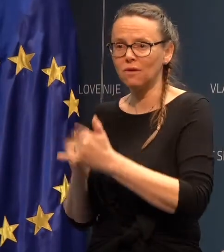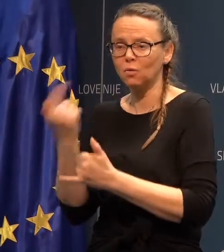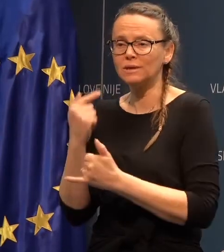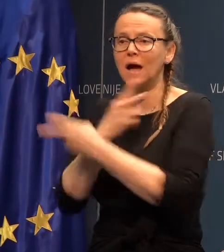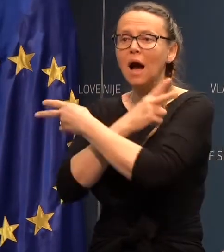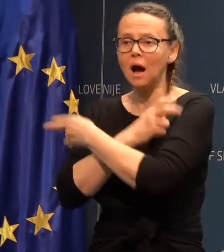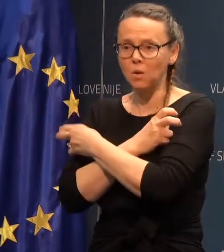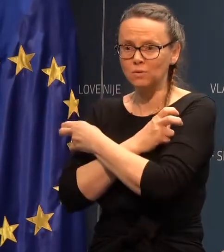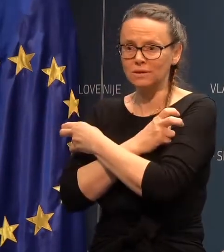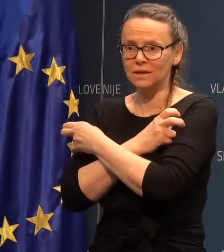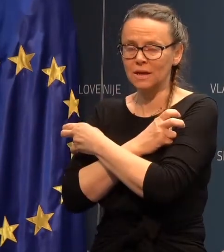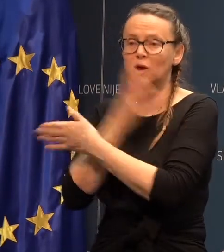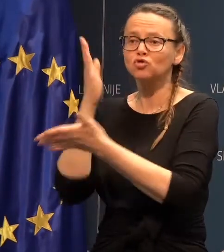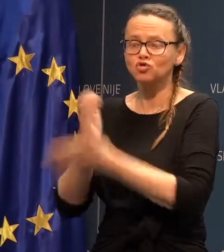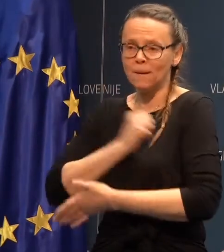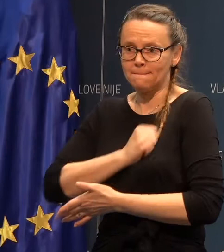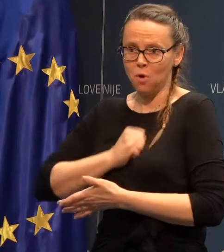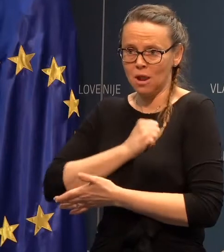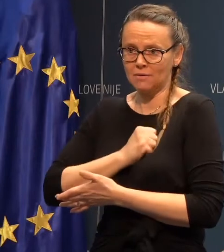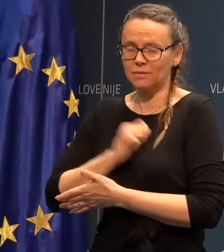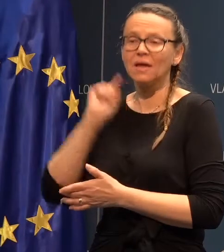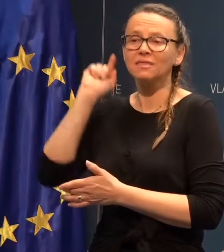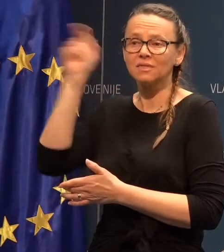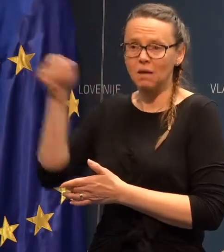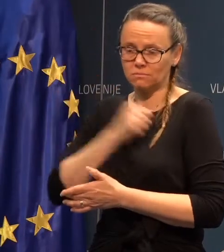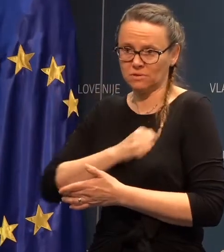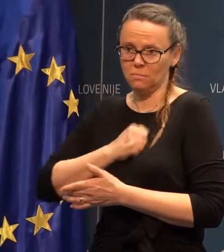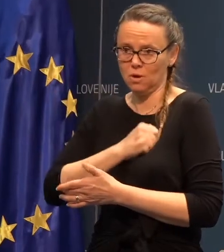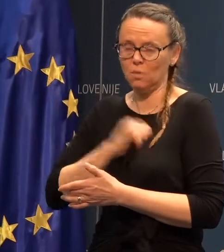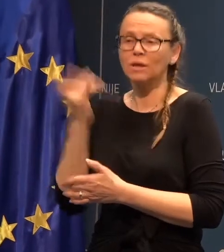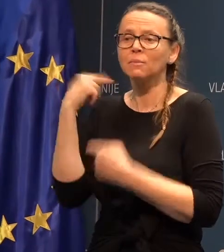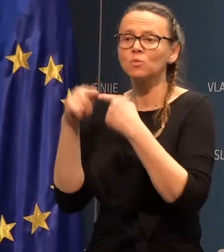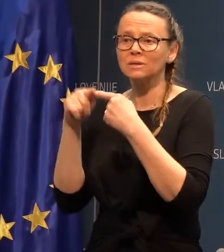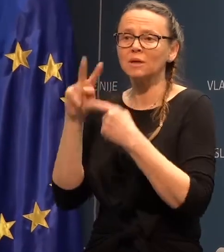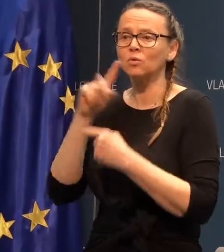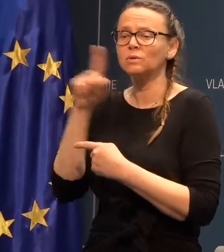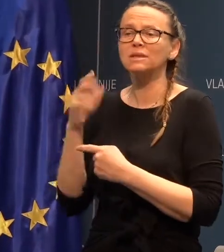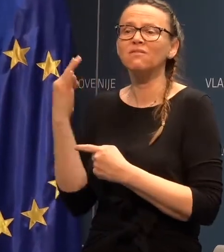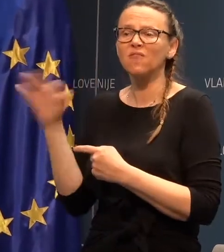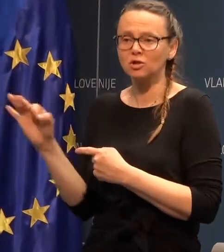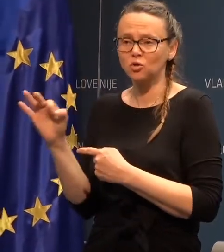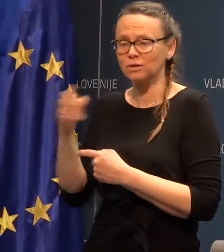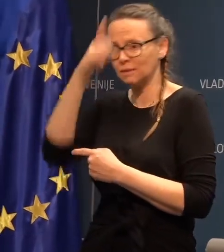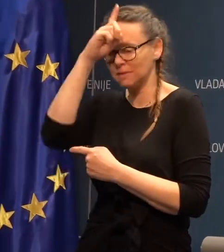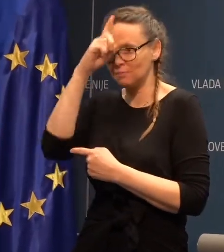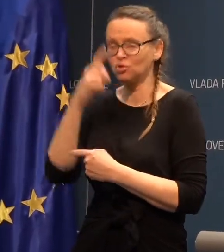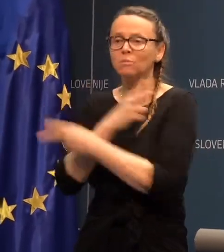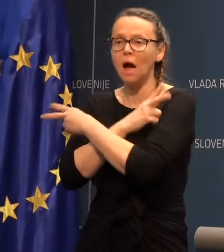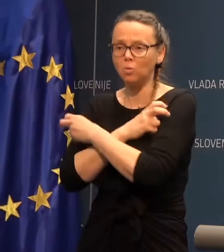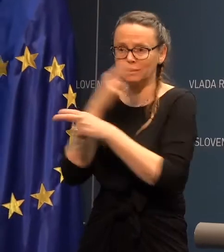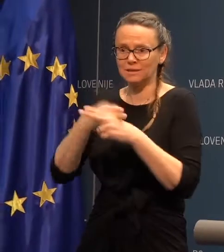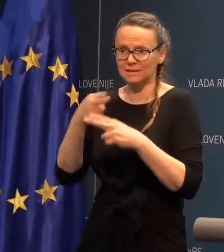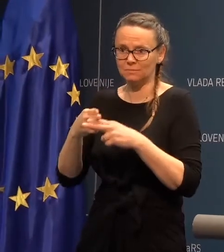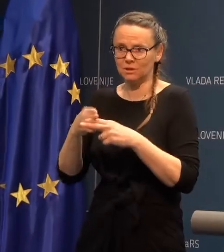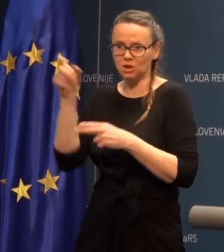Avstrije, že bolan, zboljil tam in bil v stiku z francoskim, nemiškim in avstrijskim bržoljanom.